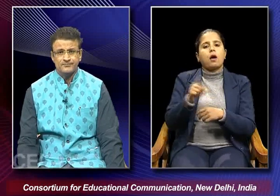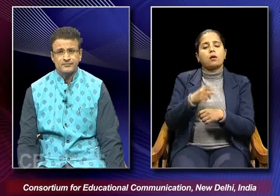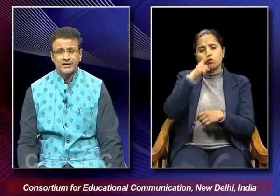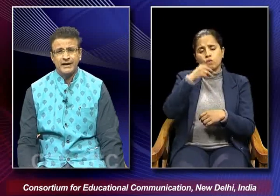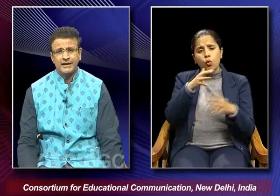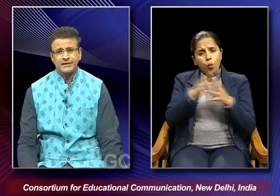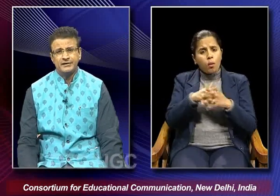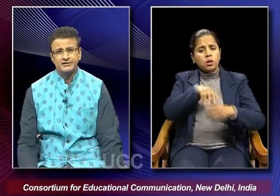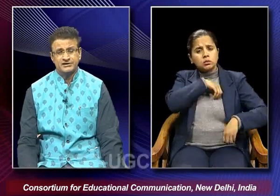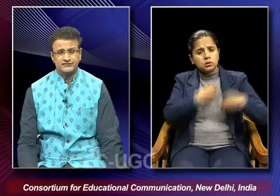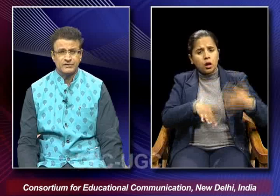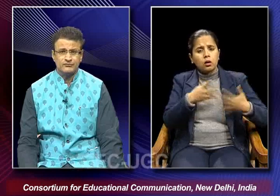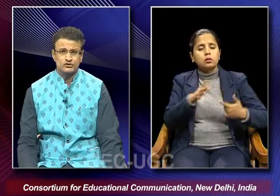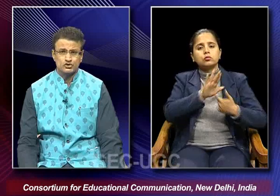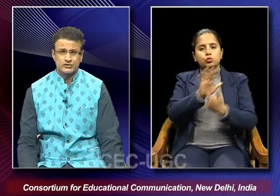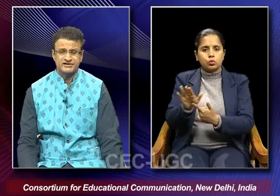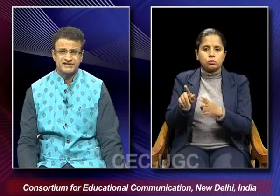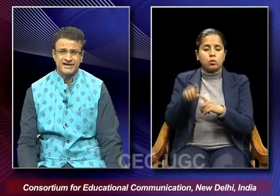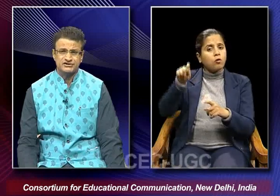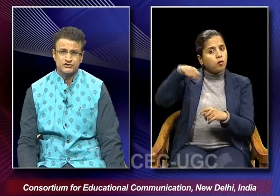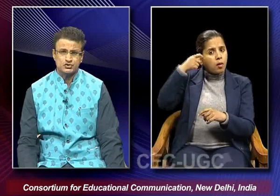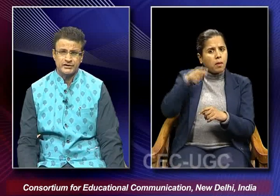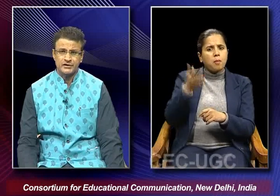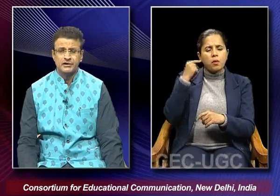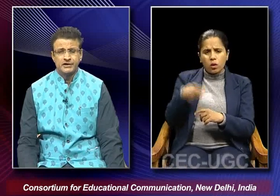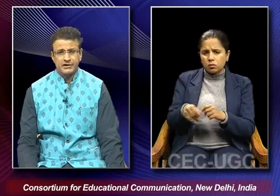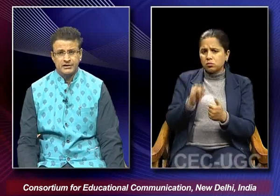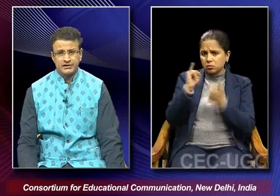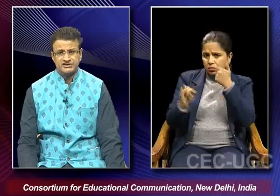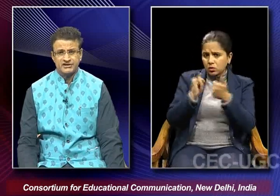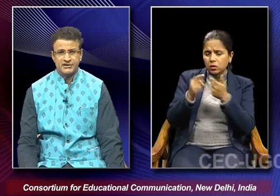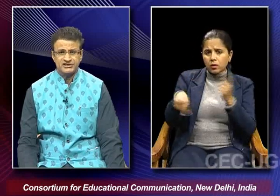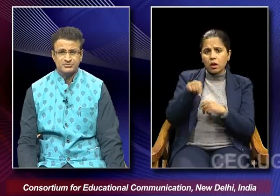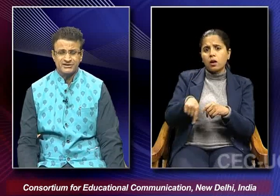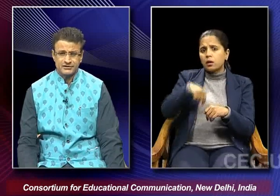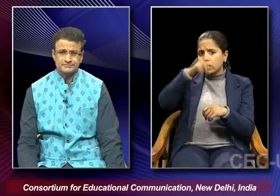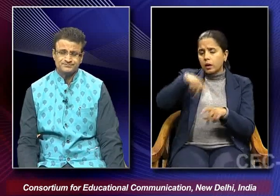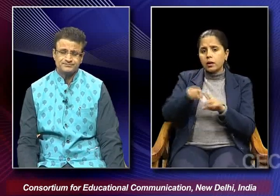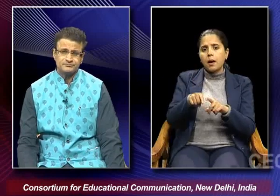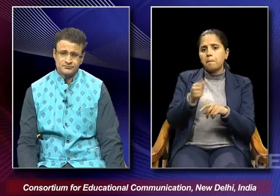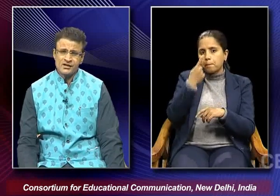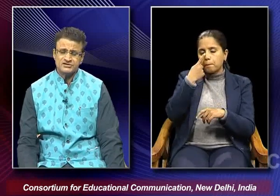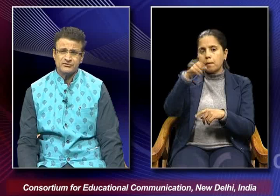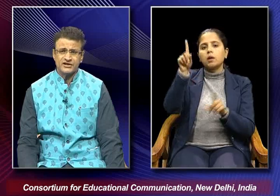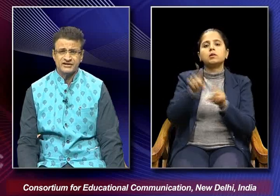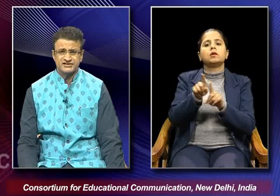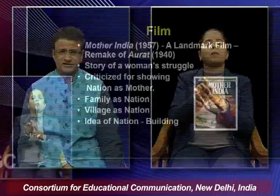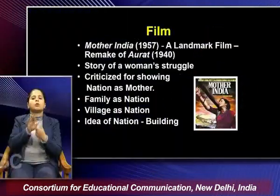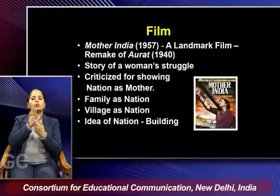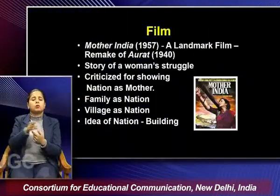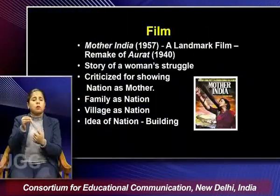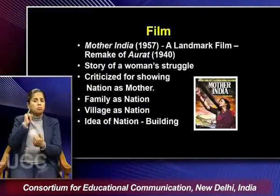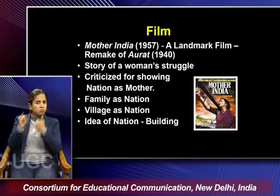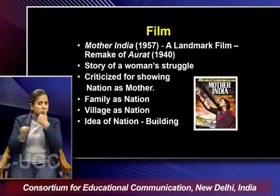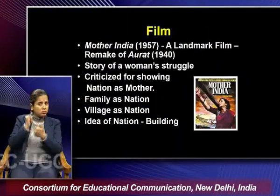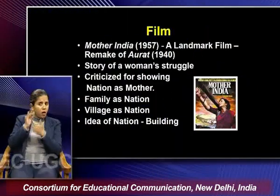and this film was also criticized for showing nation as mother some of the critics they